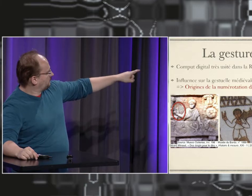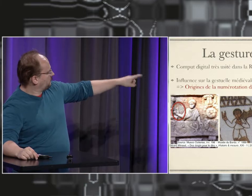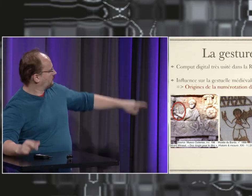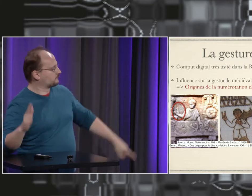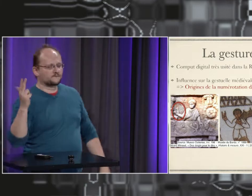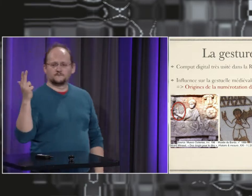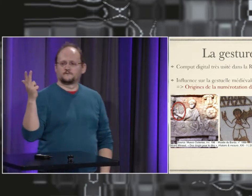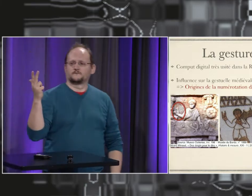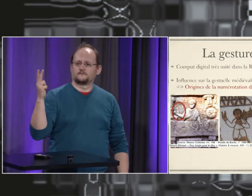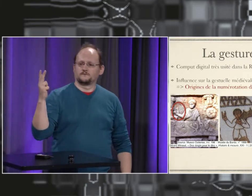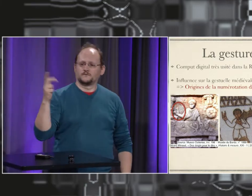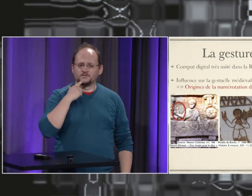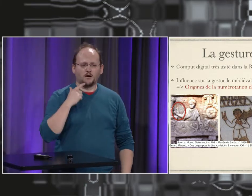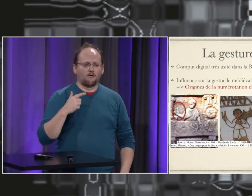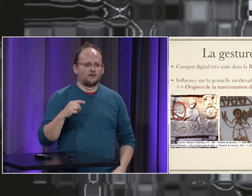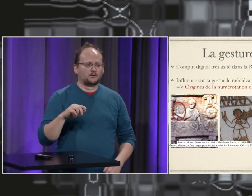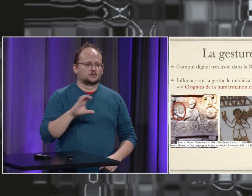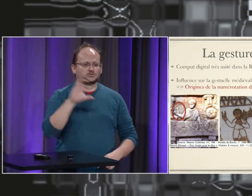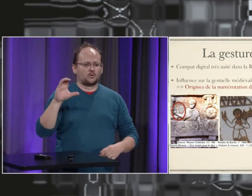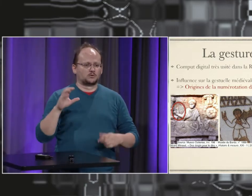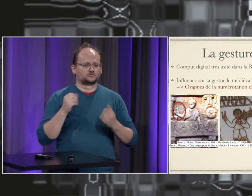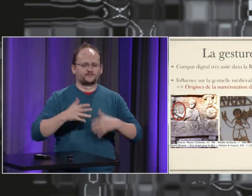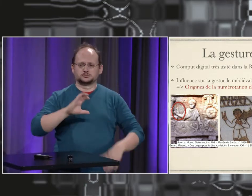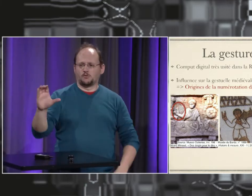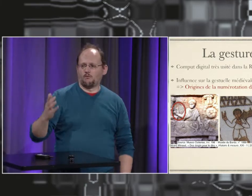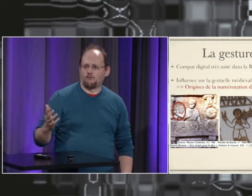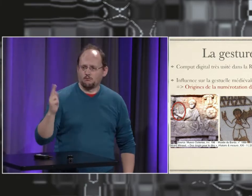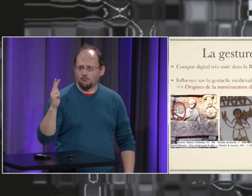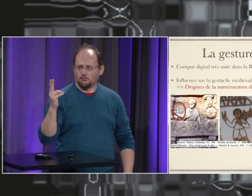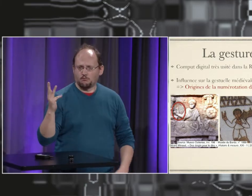regardez ce chiffre-là c'est le chiffre 100